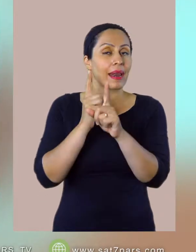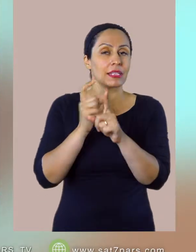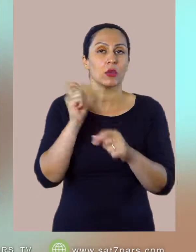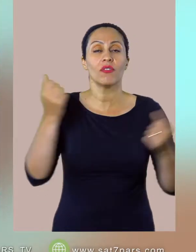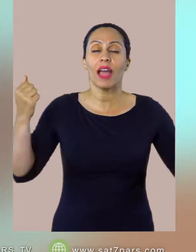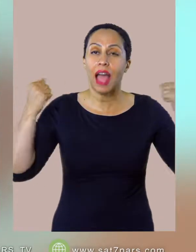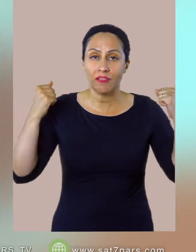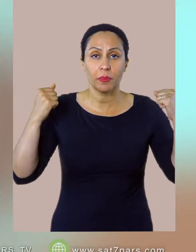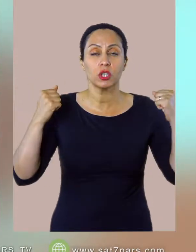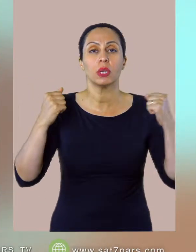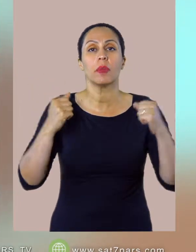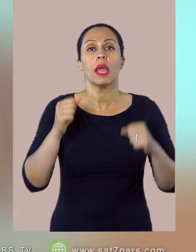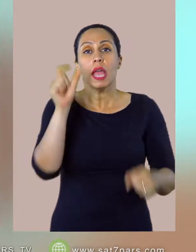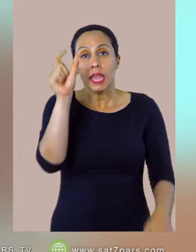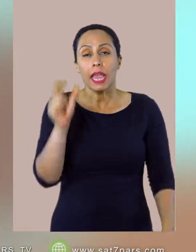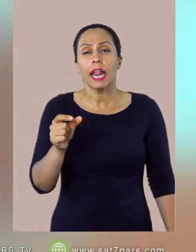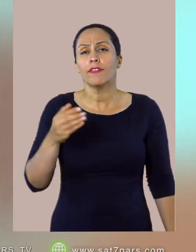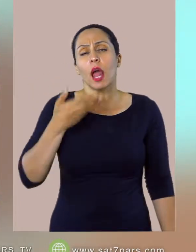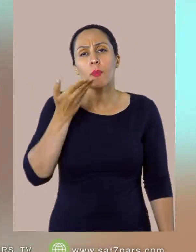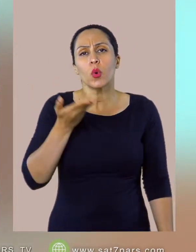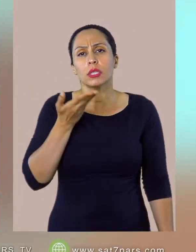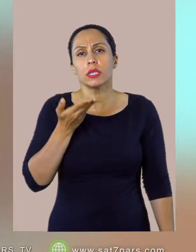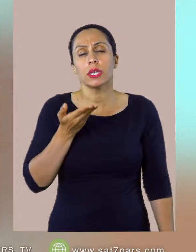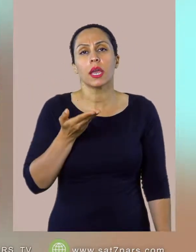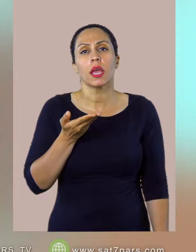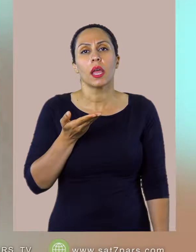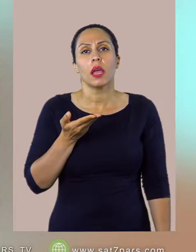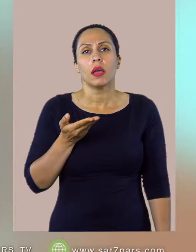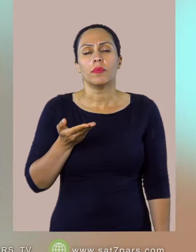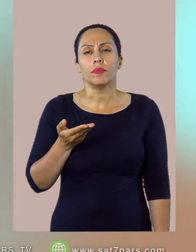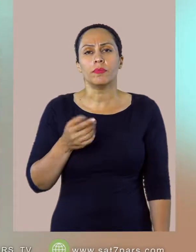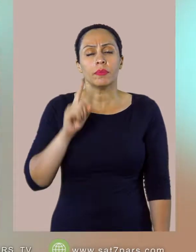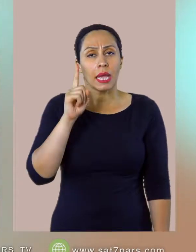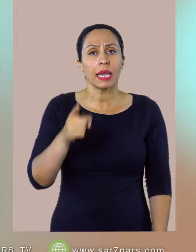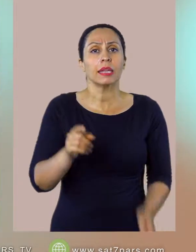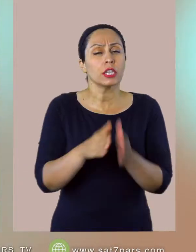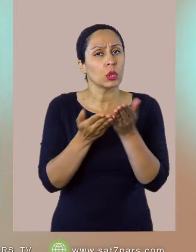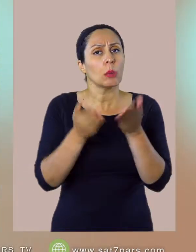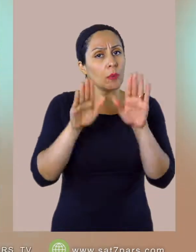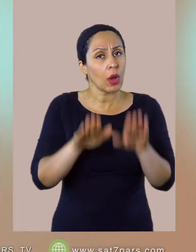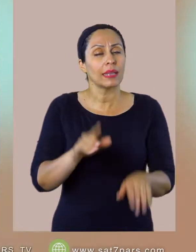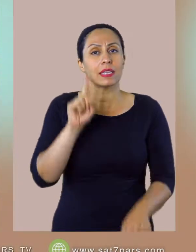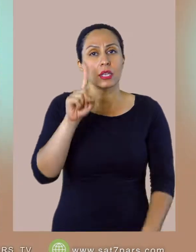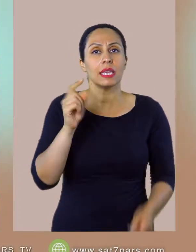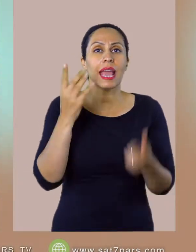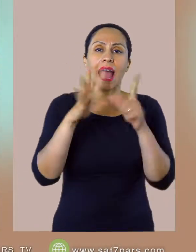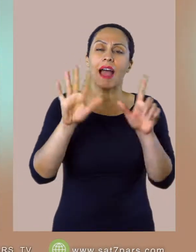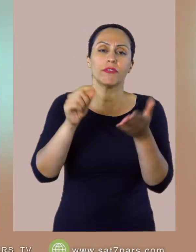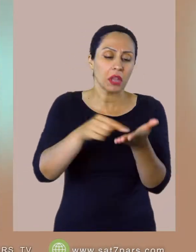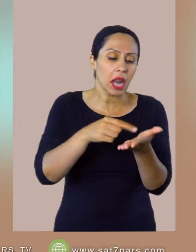قوت بگیریم یه نفر از من چند وقت پیش پرسید گفت که جیلورت اگه کتاب معدست رو مثلا یک هفته نخونی چی